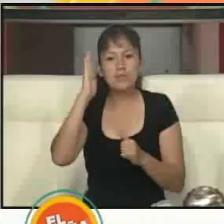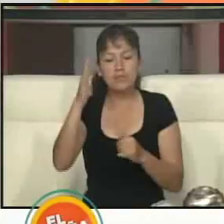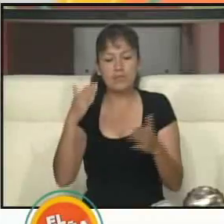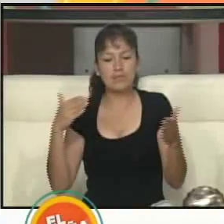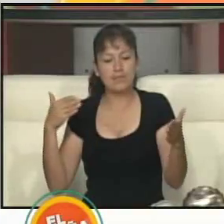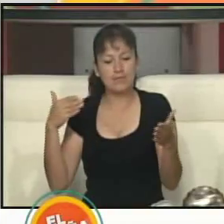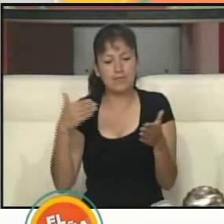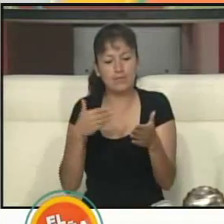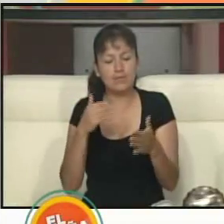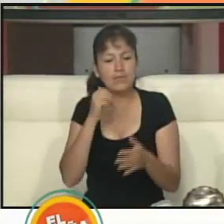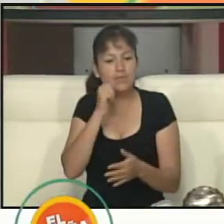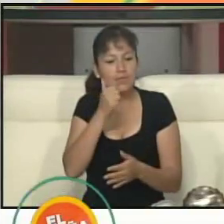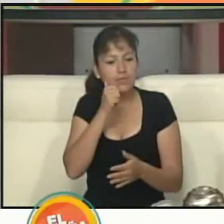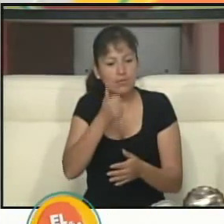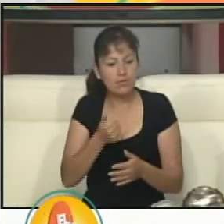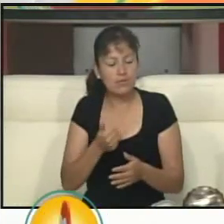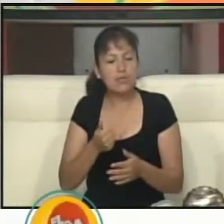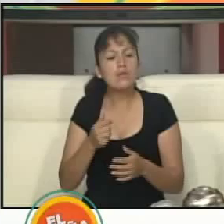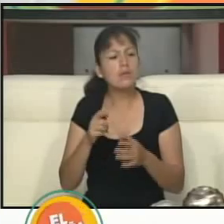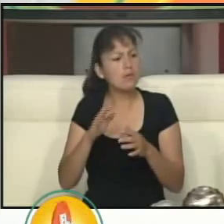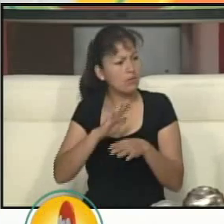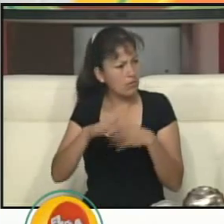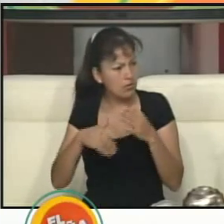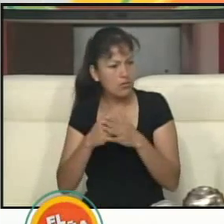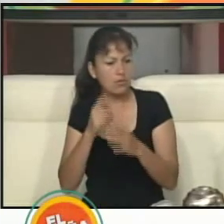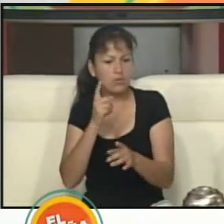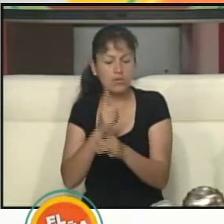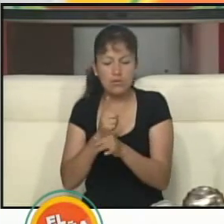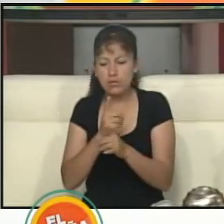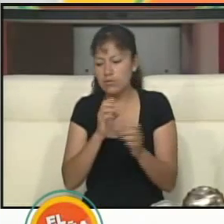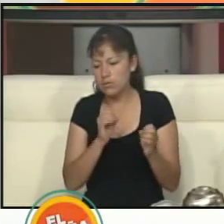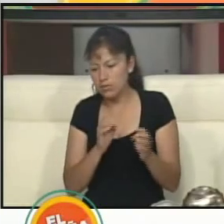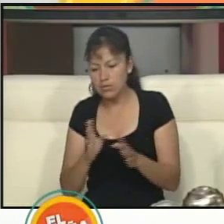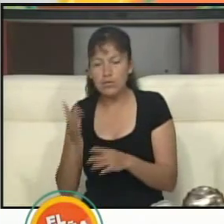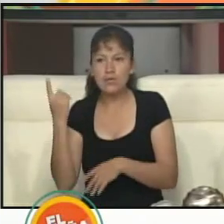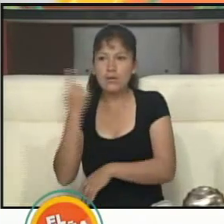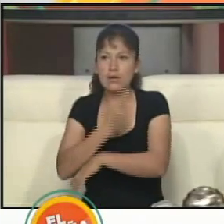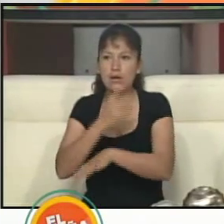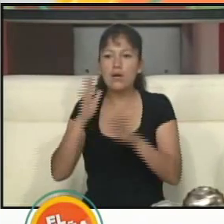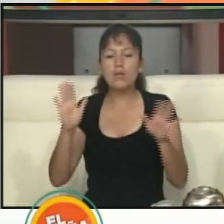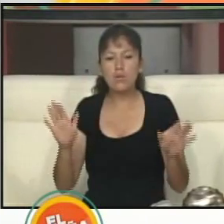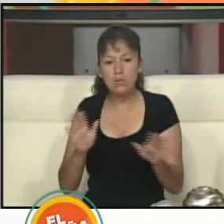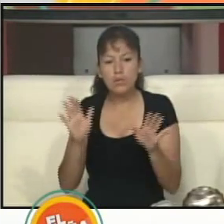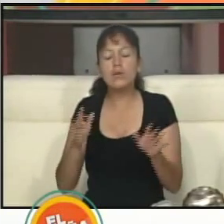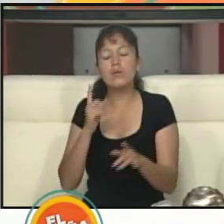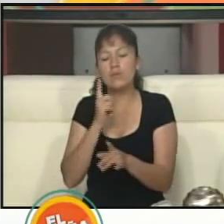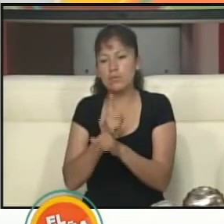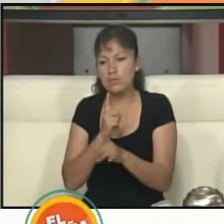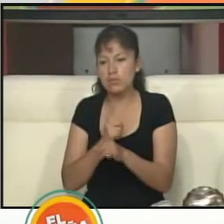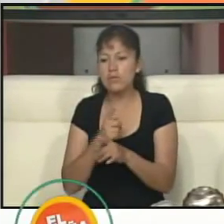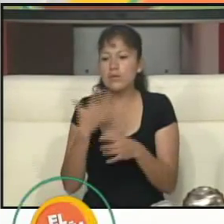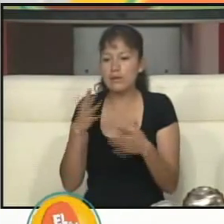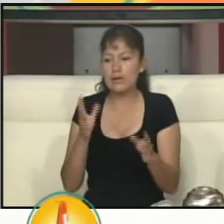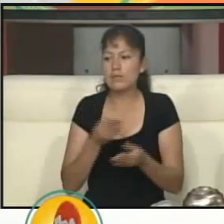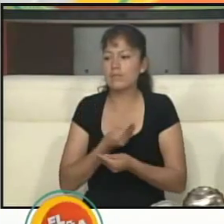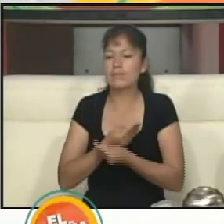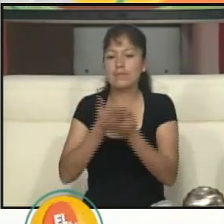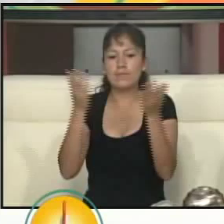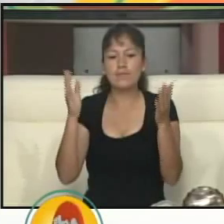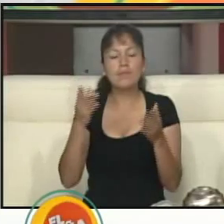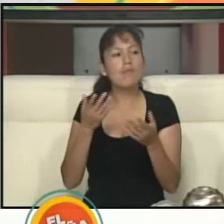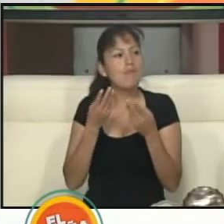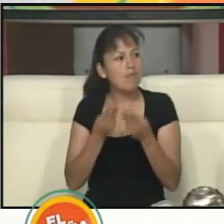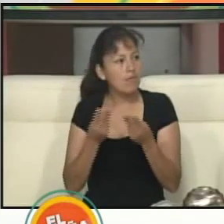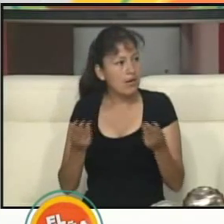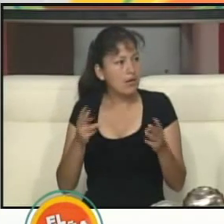cerca, pocos días. ¿Está todo en orden, todo correcto para el día domingo? Así es, hemos empezado ya la distribución del material electoral